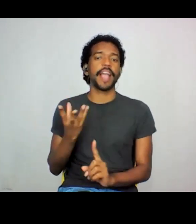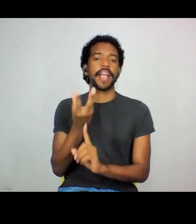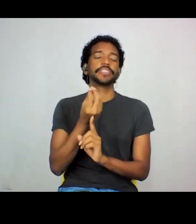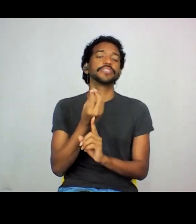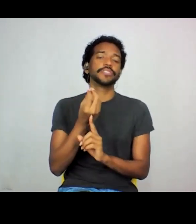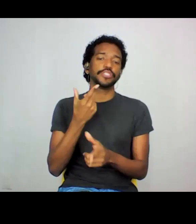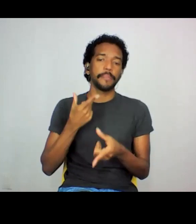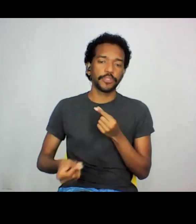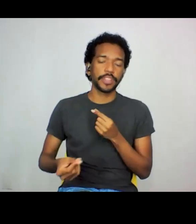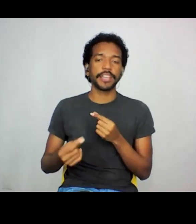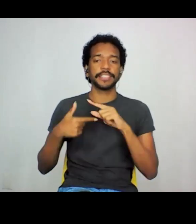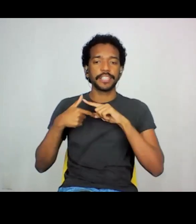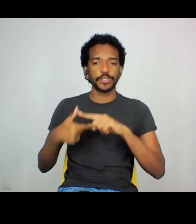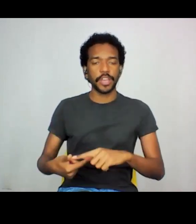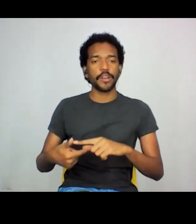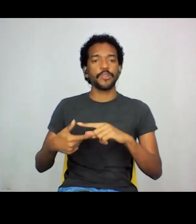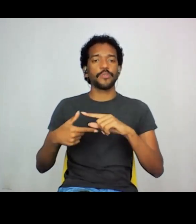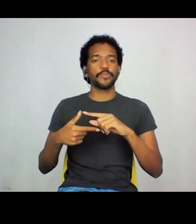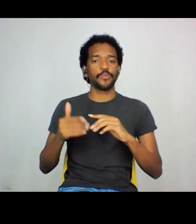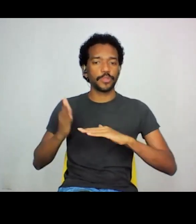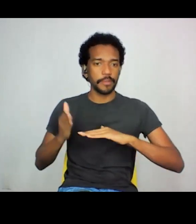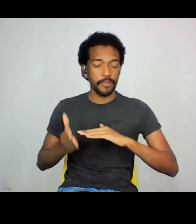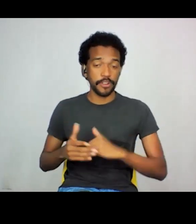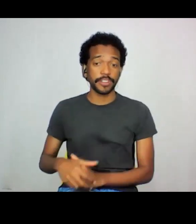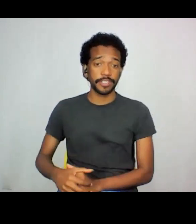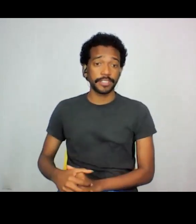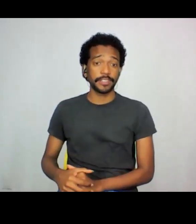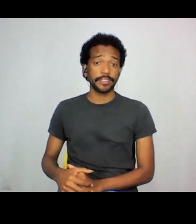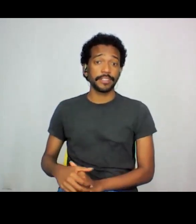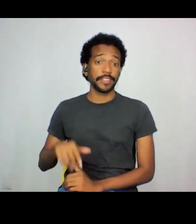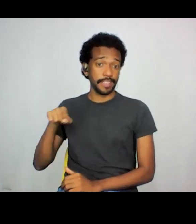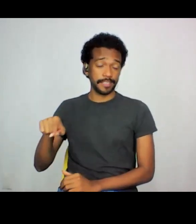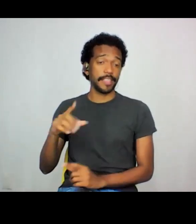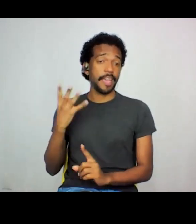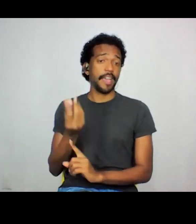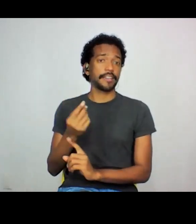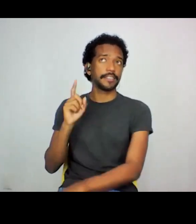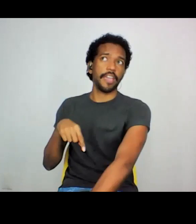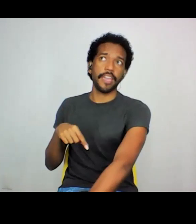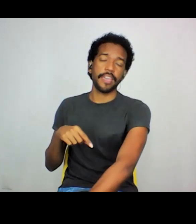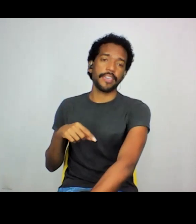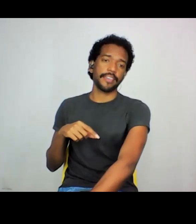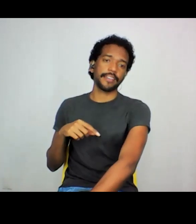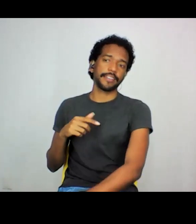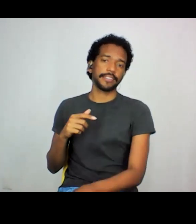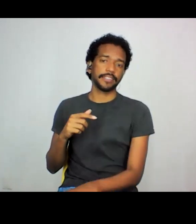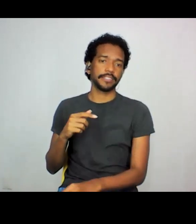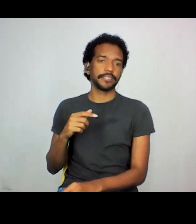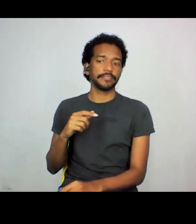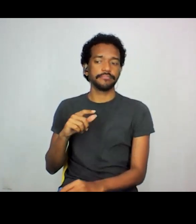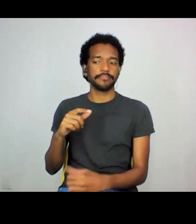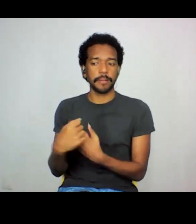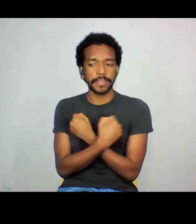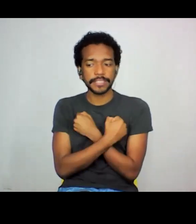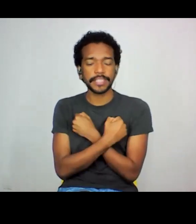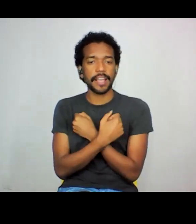contemporânea e que ela é assim, em alguns aspectos, ela é abraçada pela